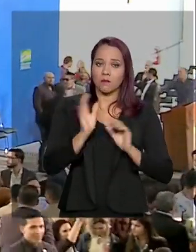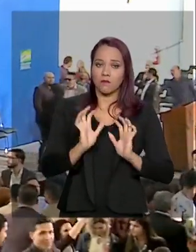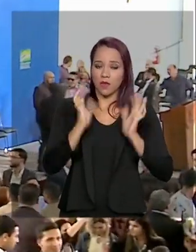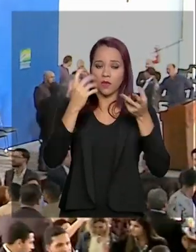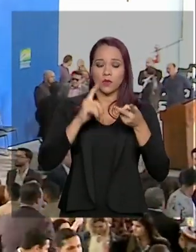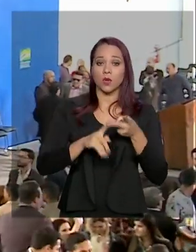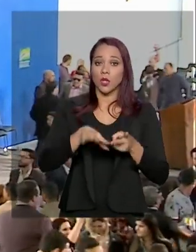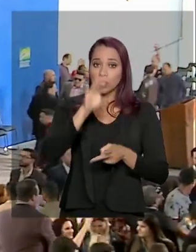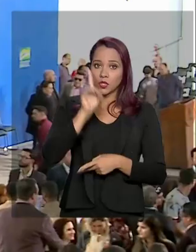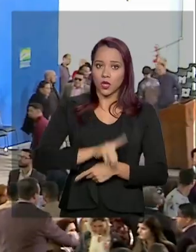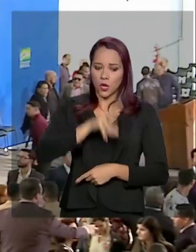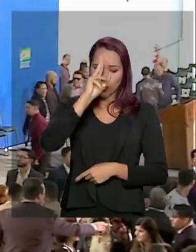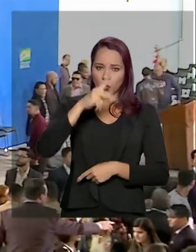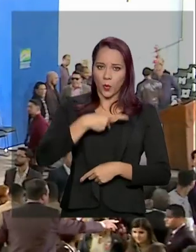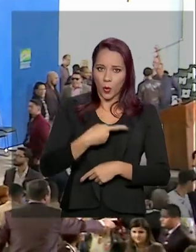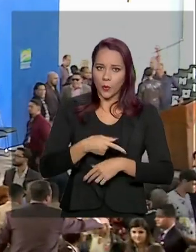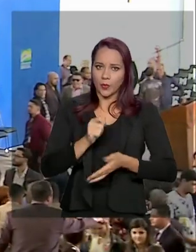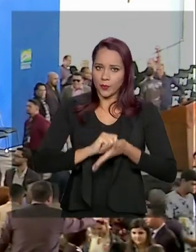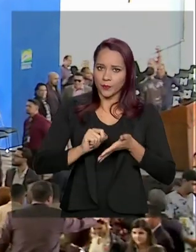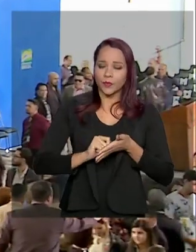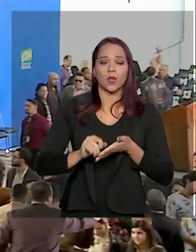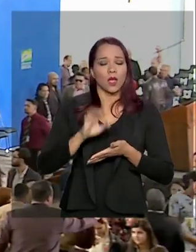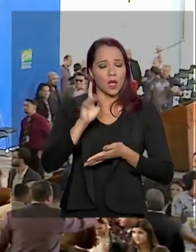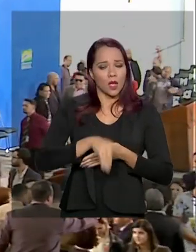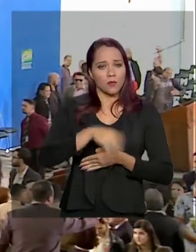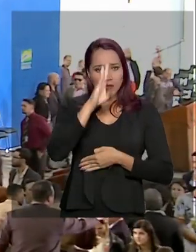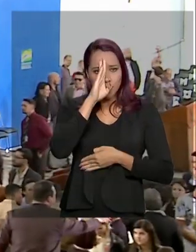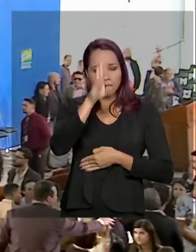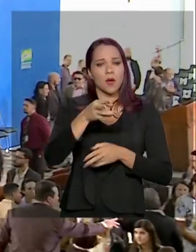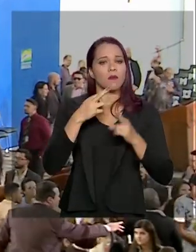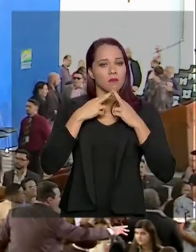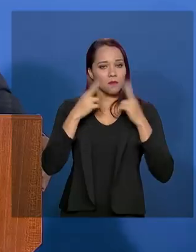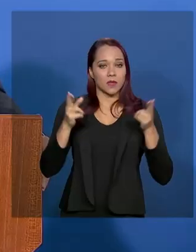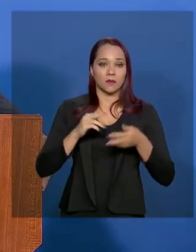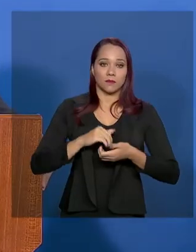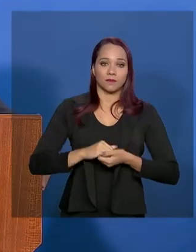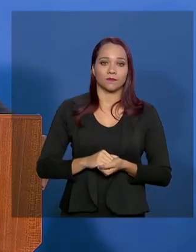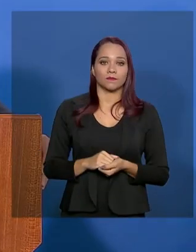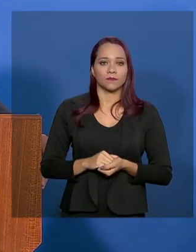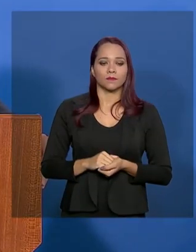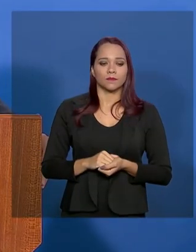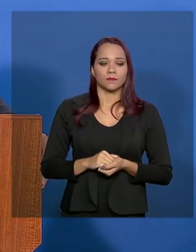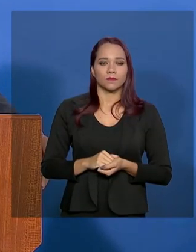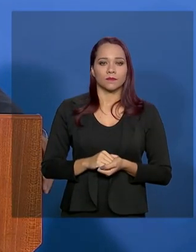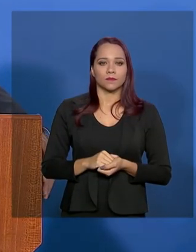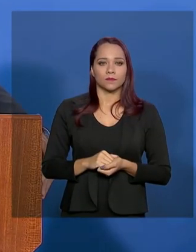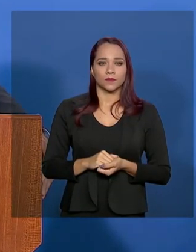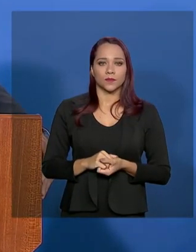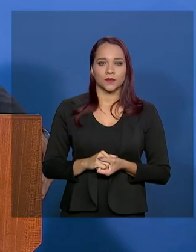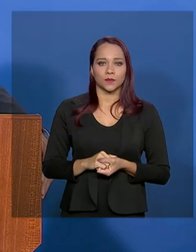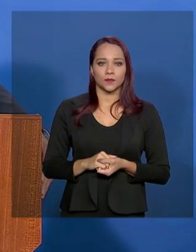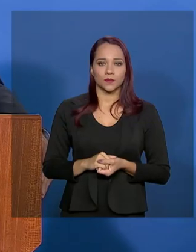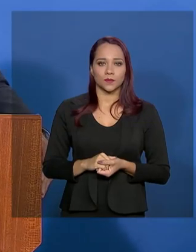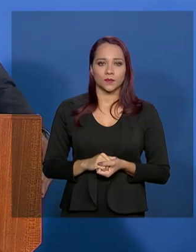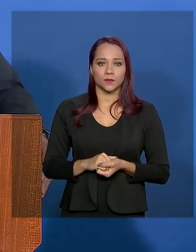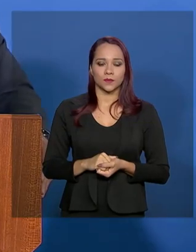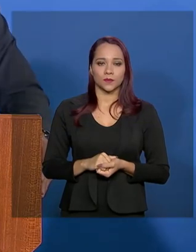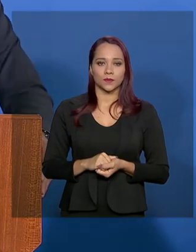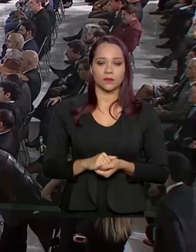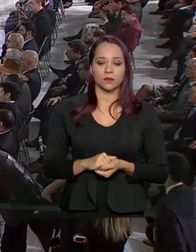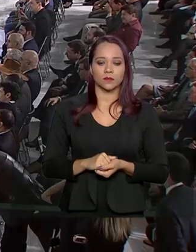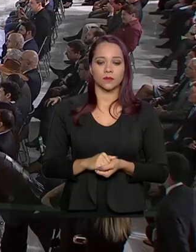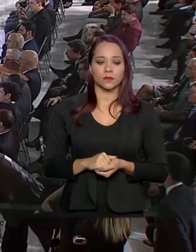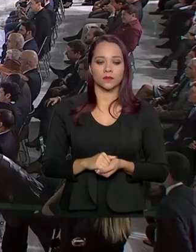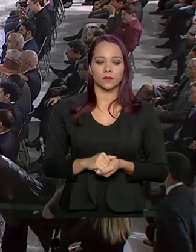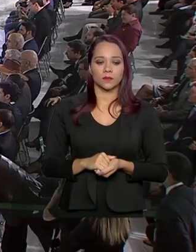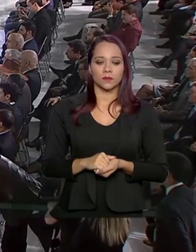autorais e questões trabalhistas são as principais reclamações. Acredito que a causa de vocês é mais do que justa.